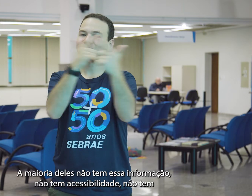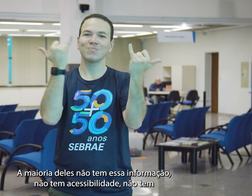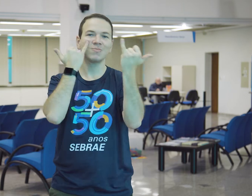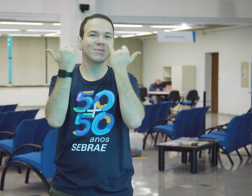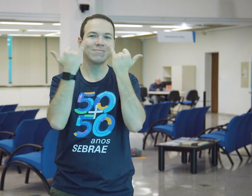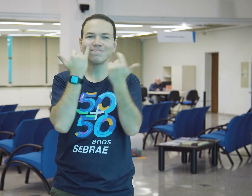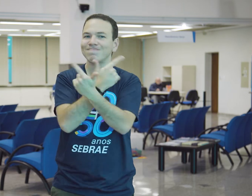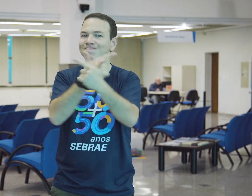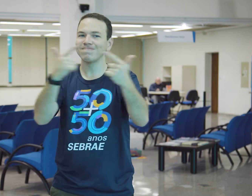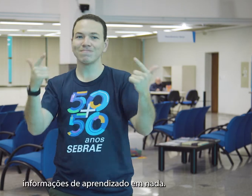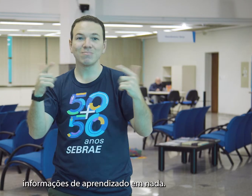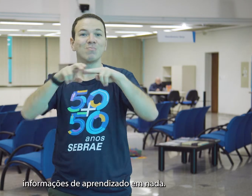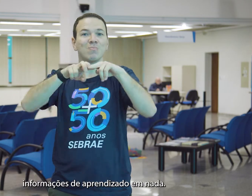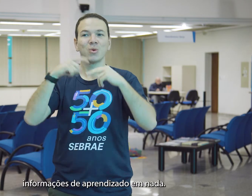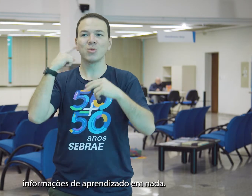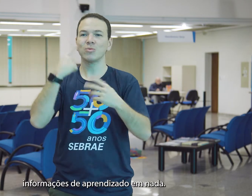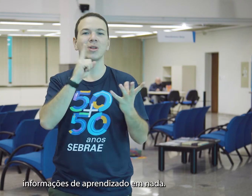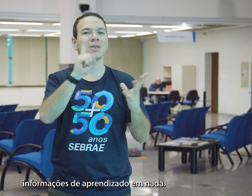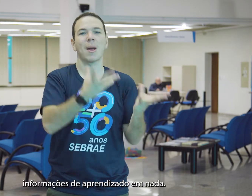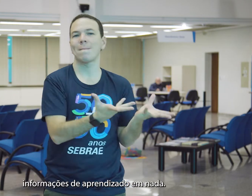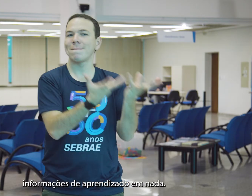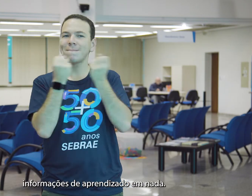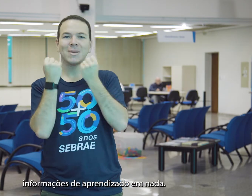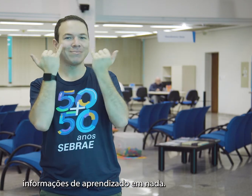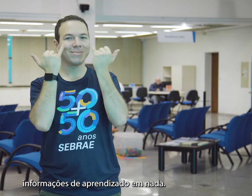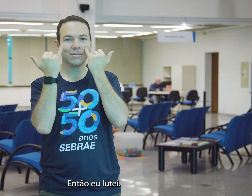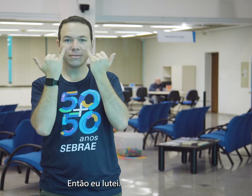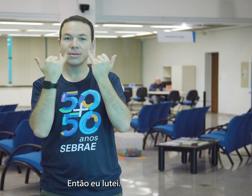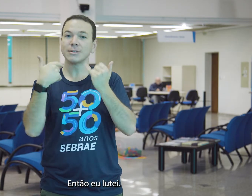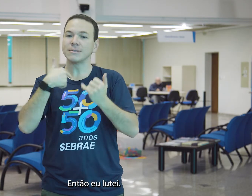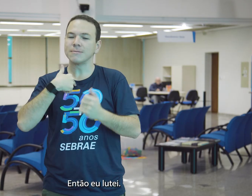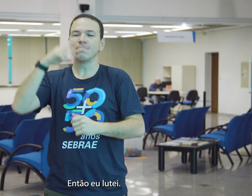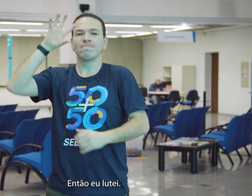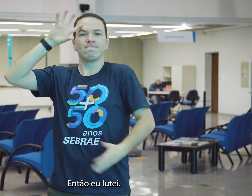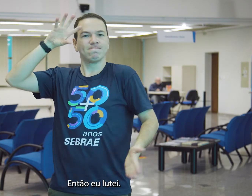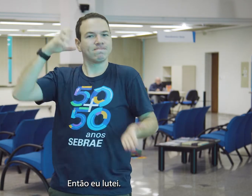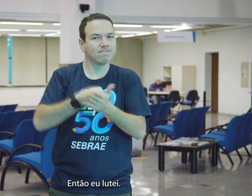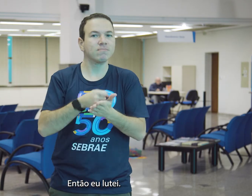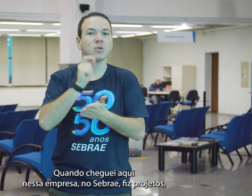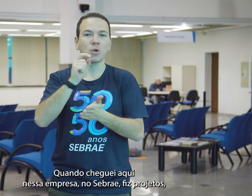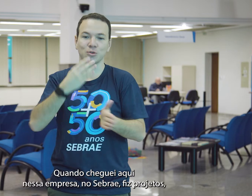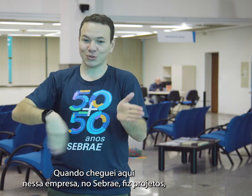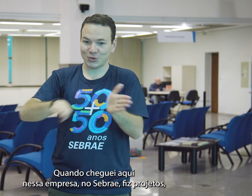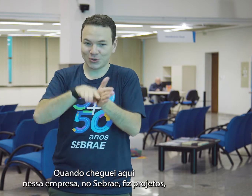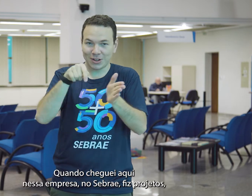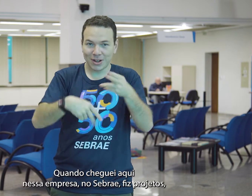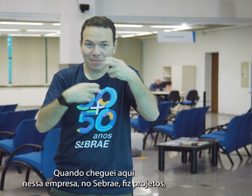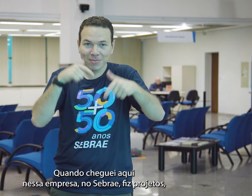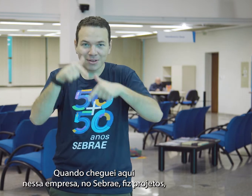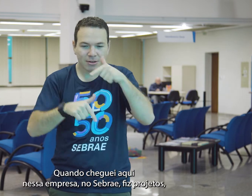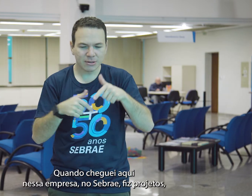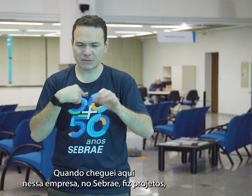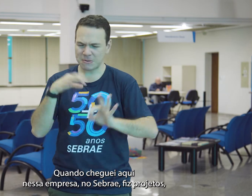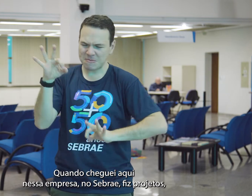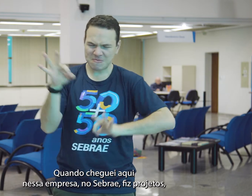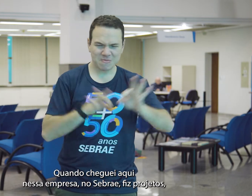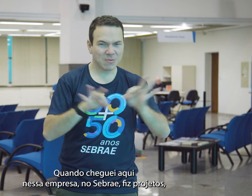tem informações de aprendizado e nada. Então, eu lutei quando eu cheguei aqui nessa empresa, no Sebrae. Fiz